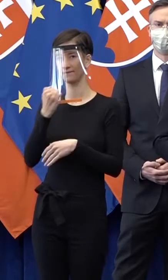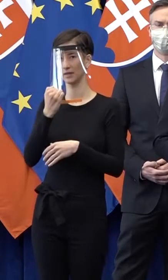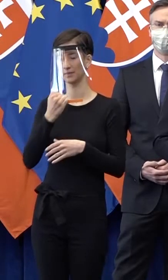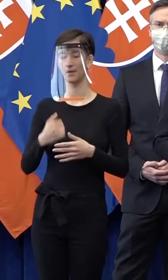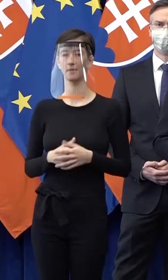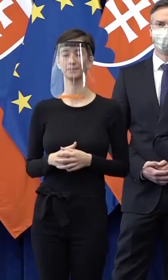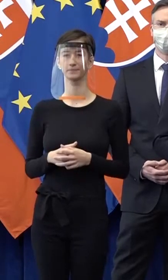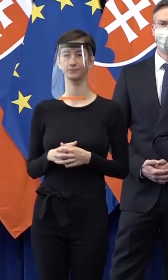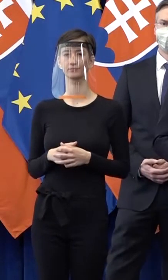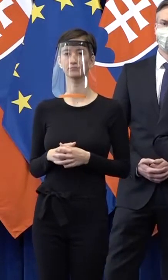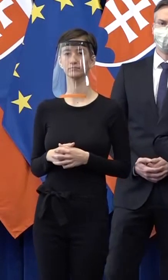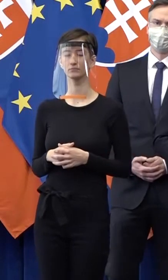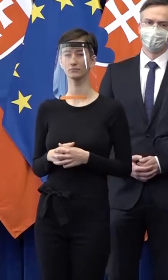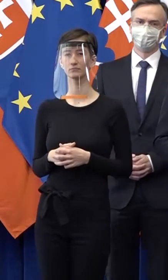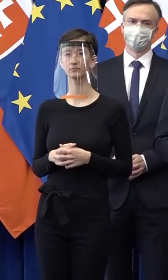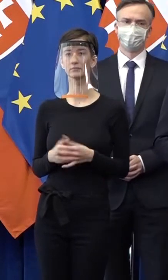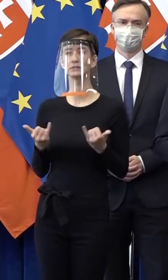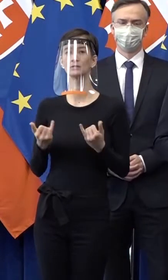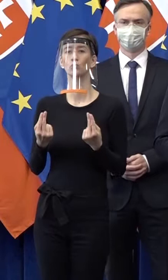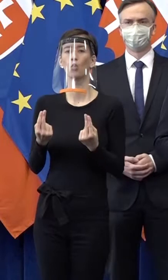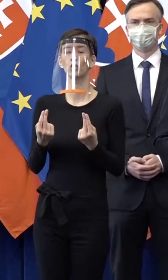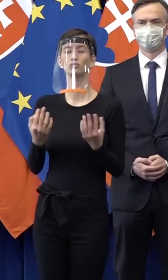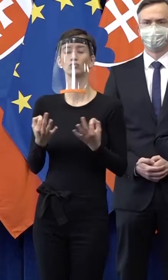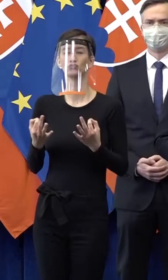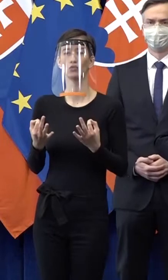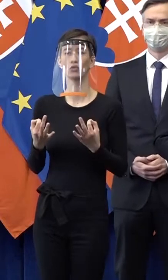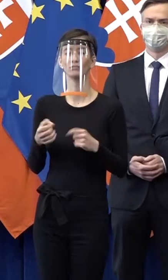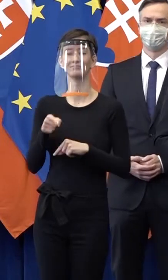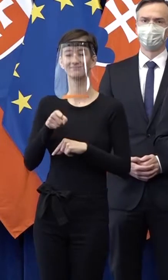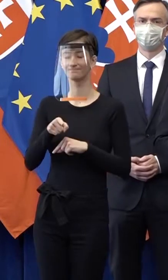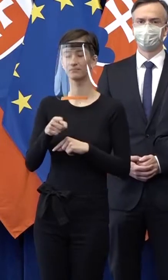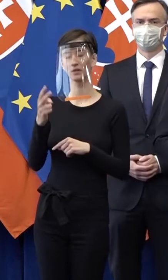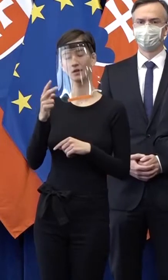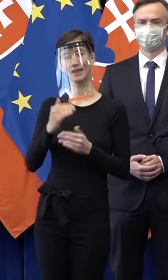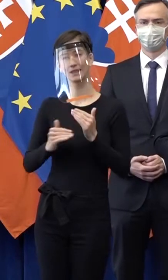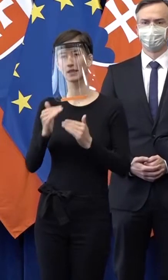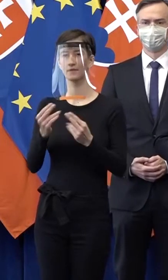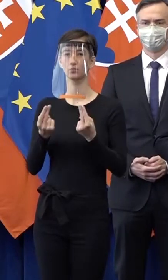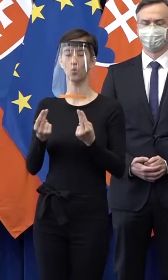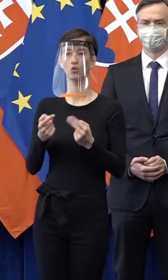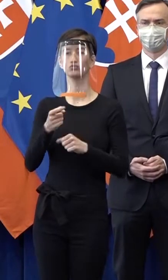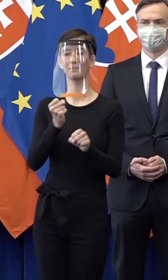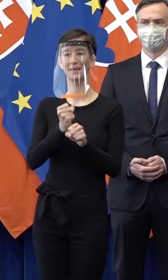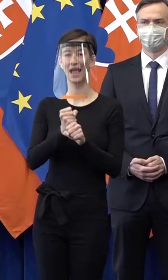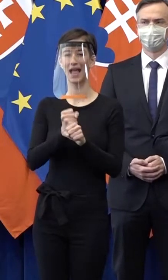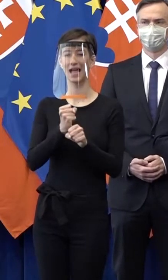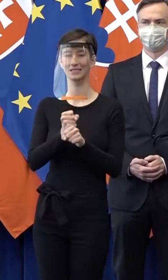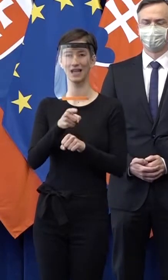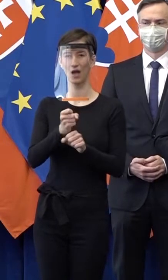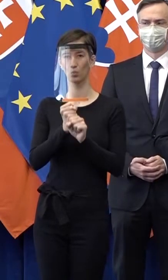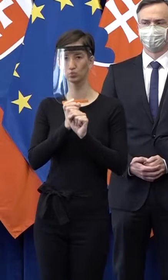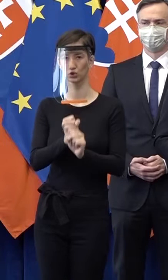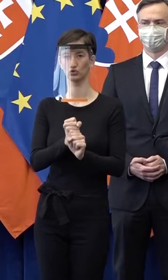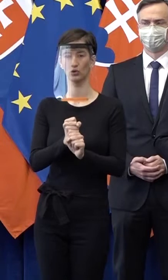To rozhodujúce je to, aby sme udržali zamestnanosť, aby sme ľudí neposielali na úrady práce,